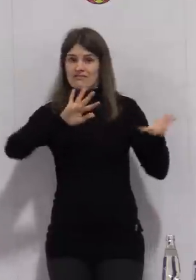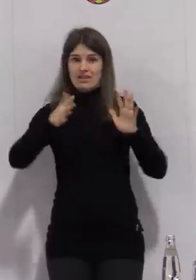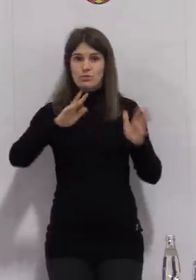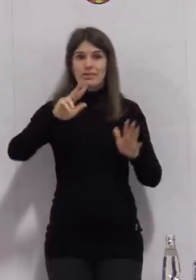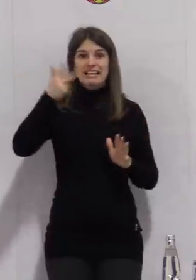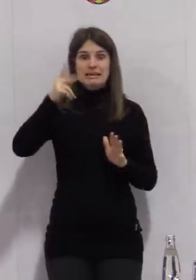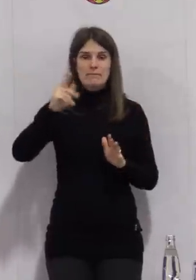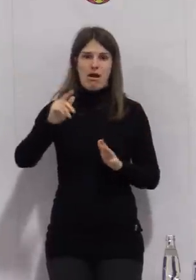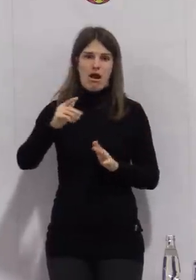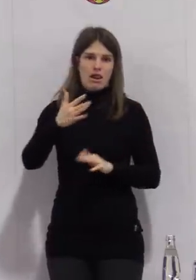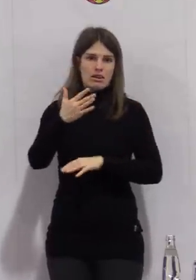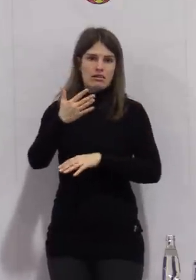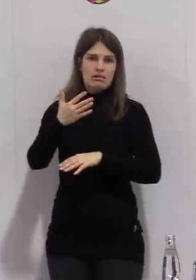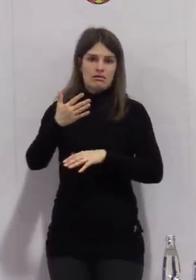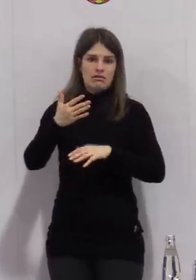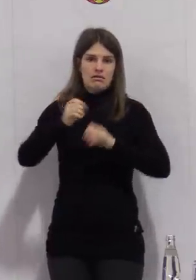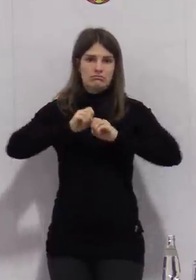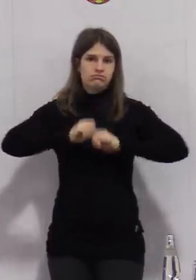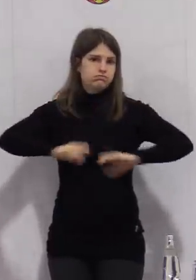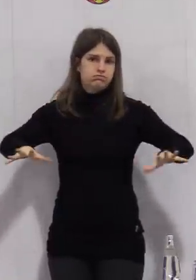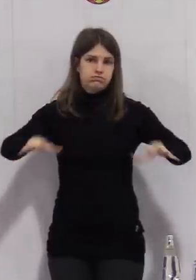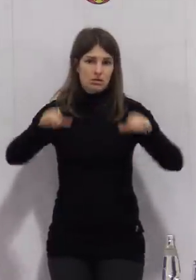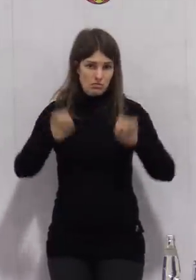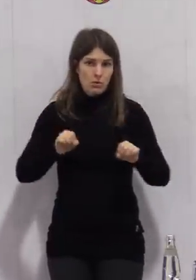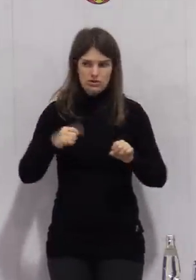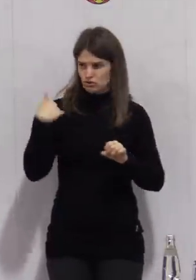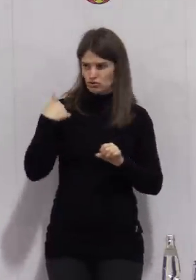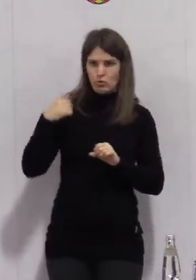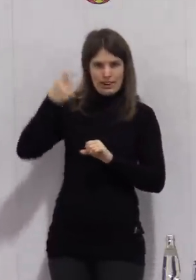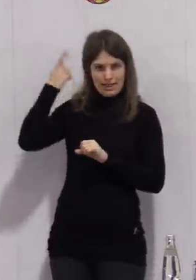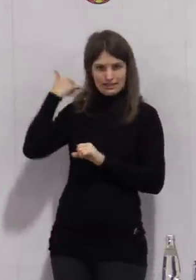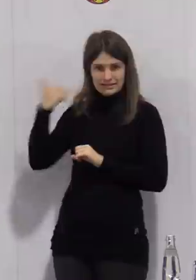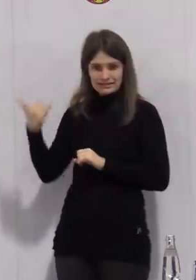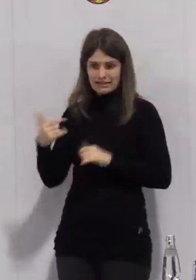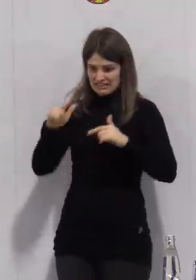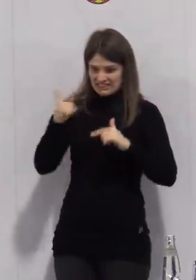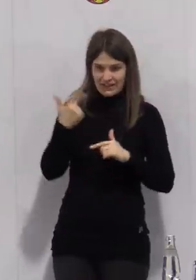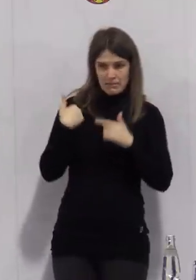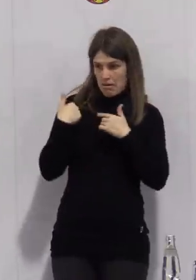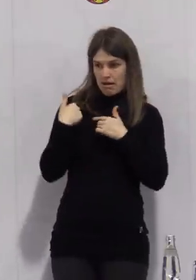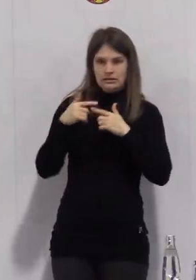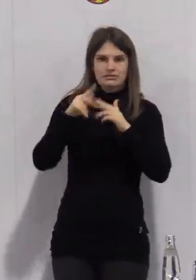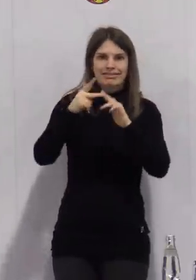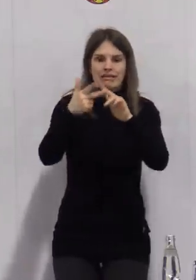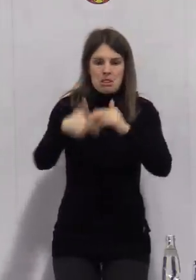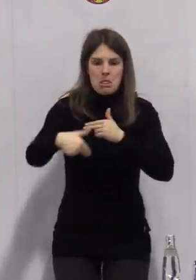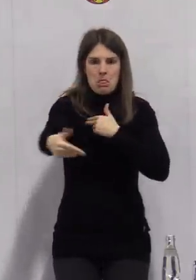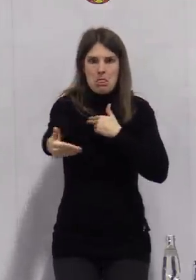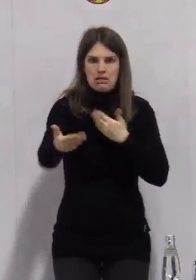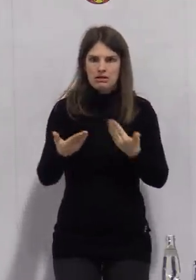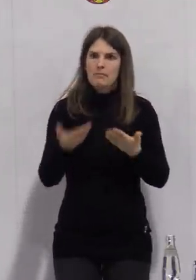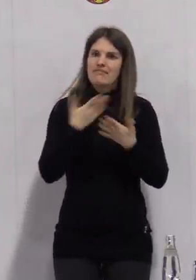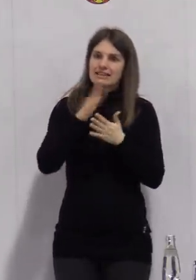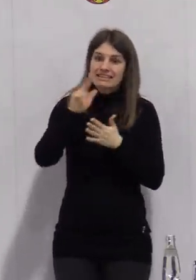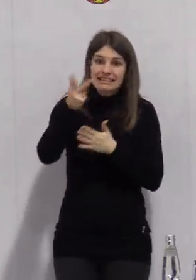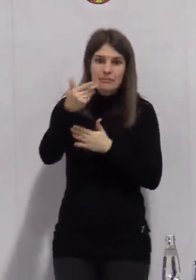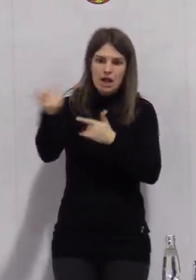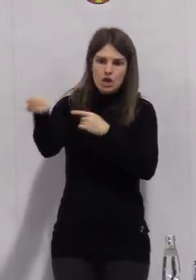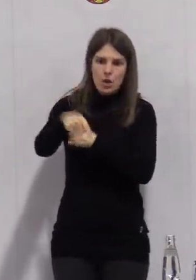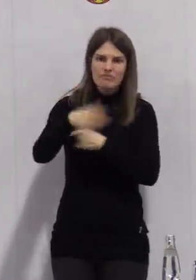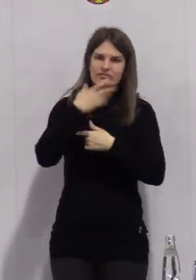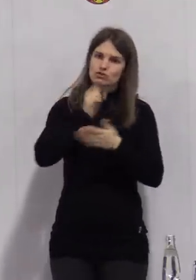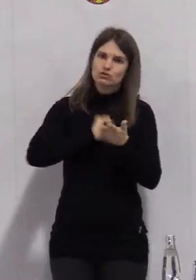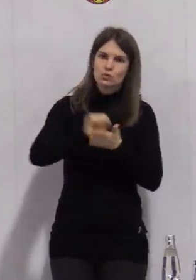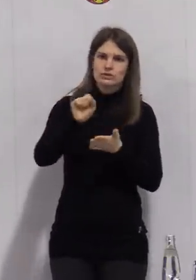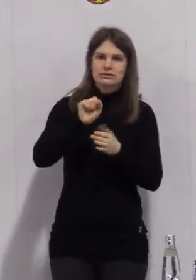Infektionswerten führen könnte, wie wir auch in einer solchen Lage einen Schulbetrieb gewährleisten können. Ich